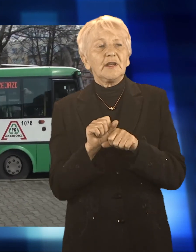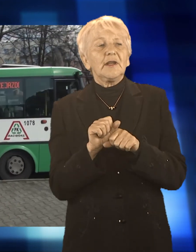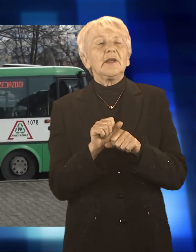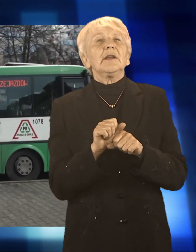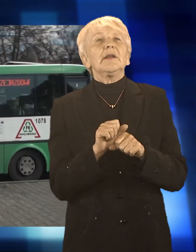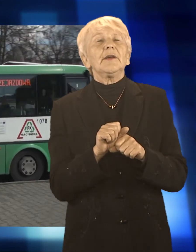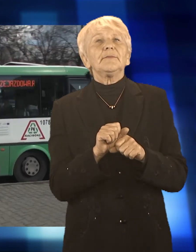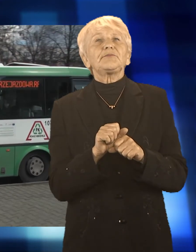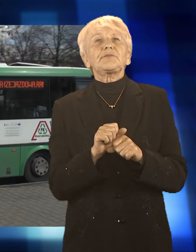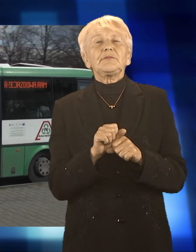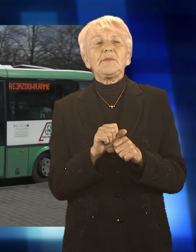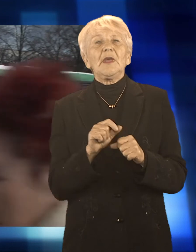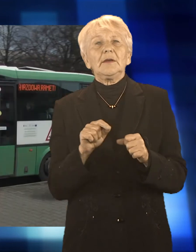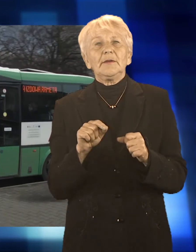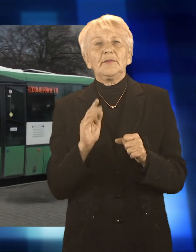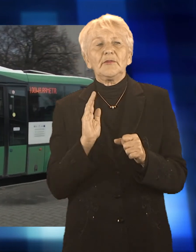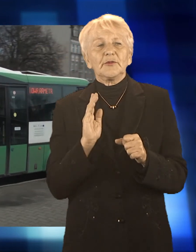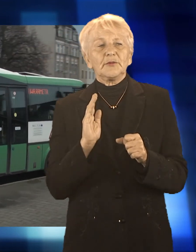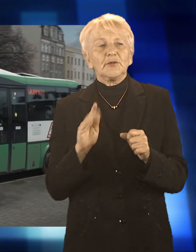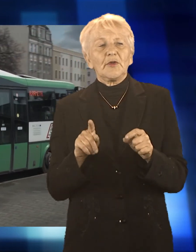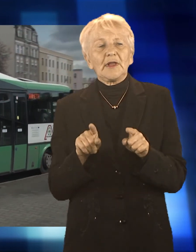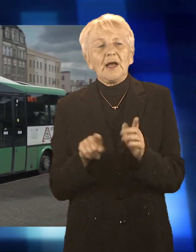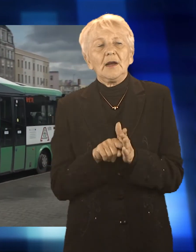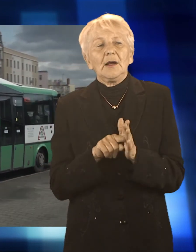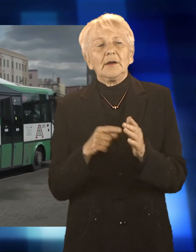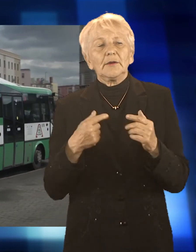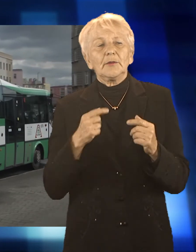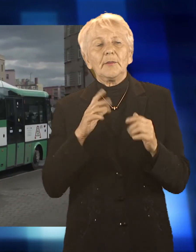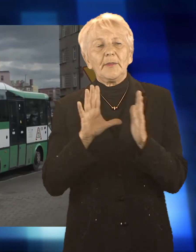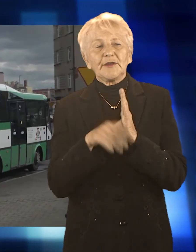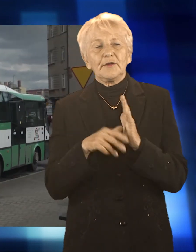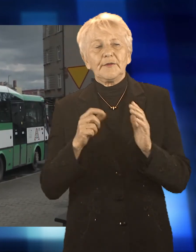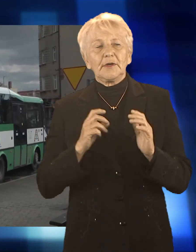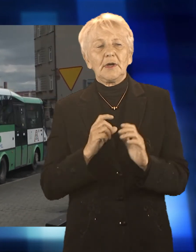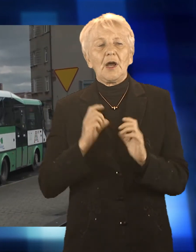transportu pozostaje autobus, obowiązuje również w komunikacji miejskiej i to od dawna.